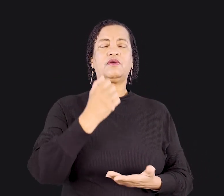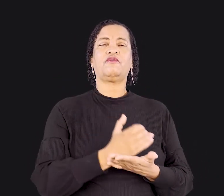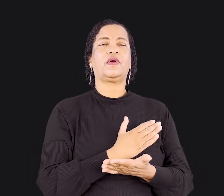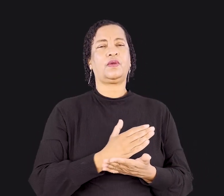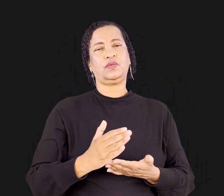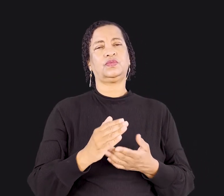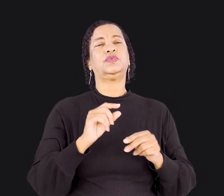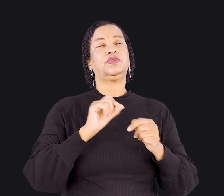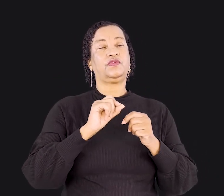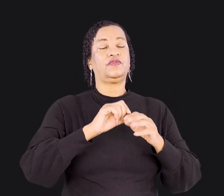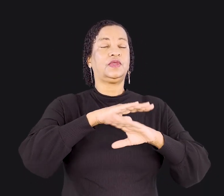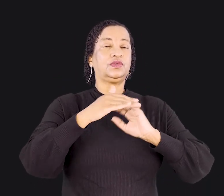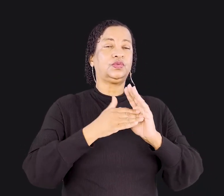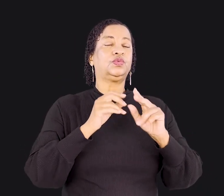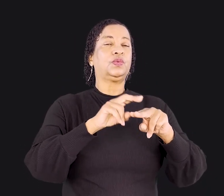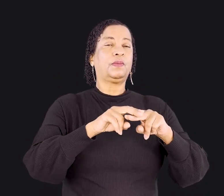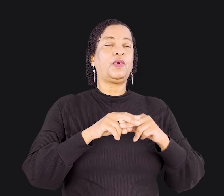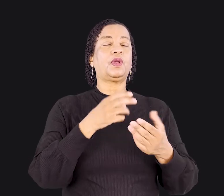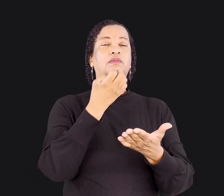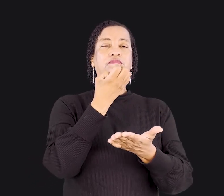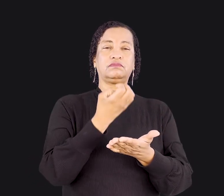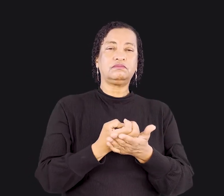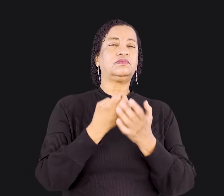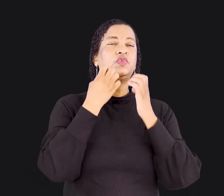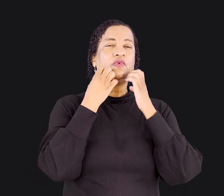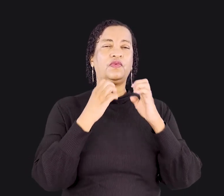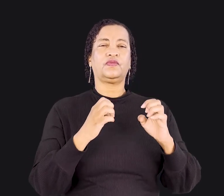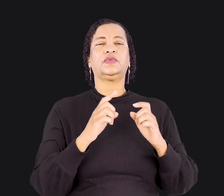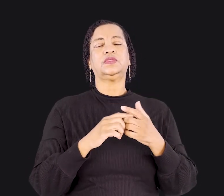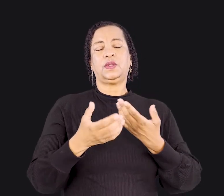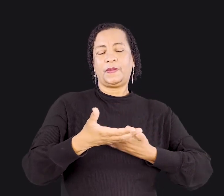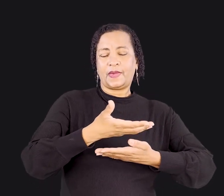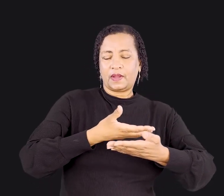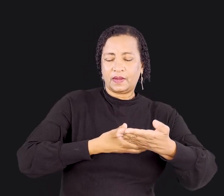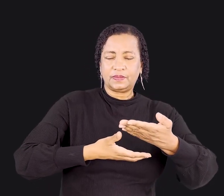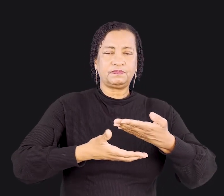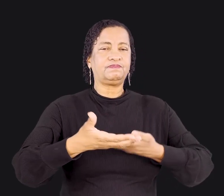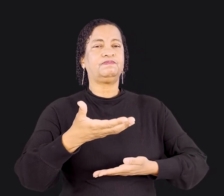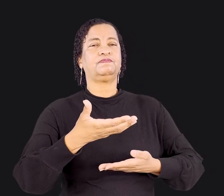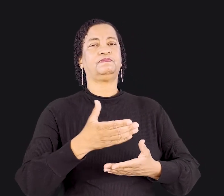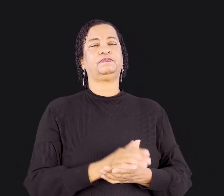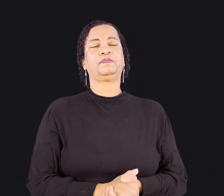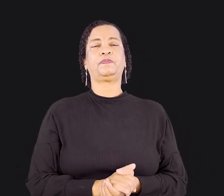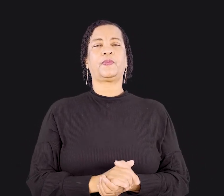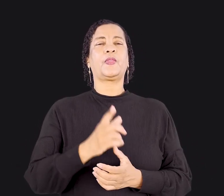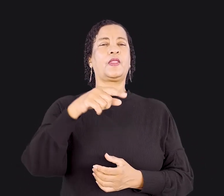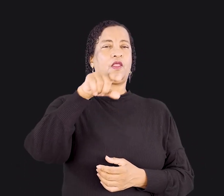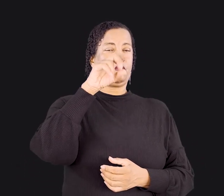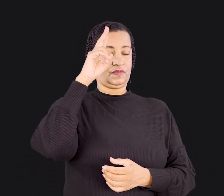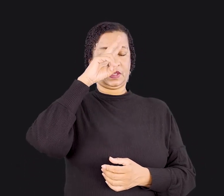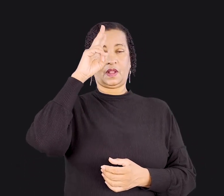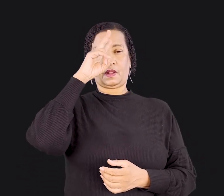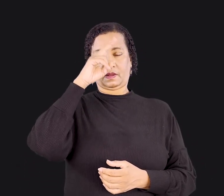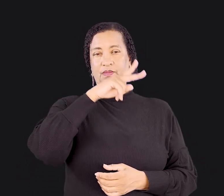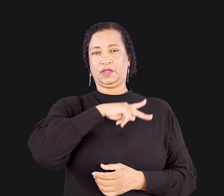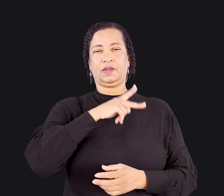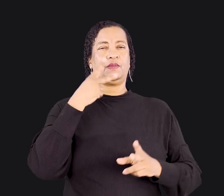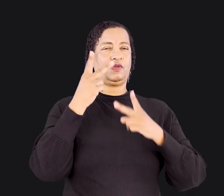por causa do evangelho para ser co-participante dele. Você se lembra o que Paulo declarou no primeiro